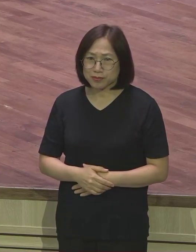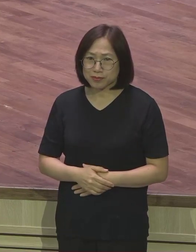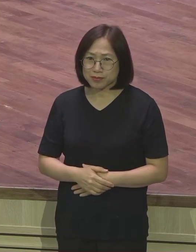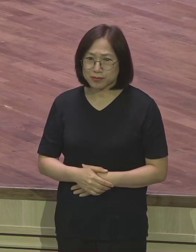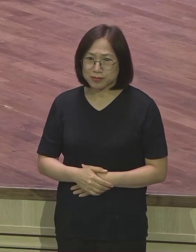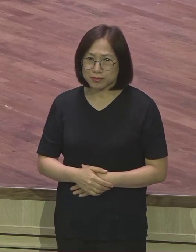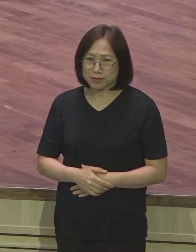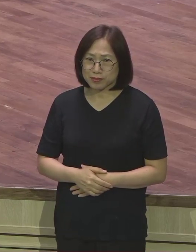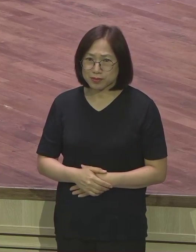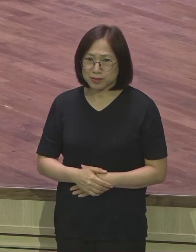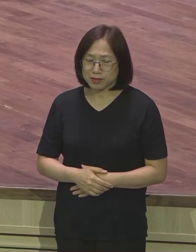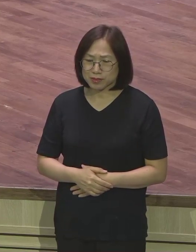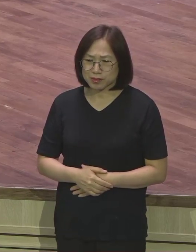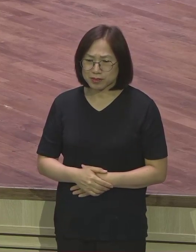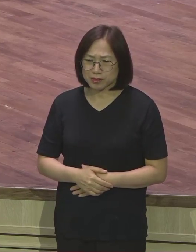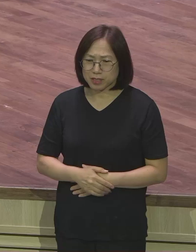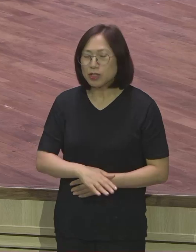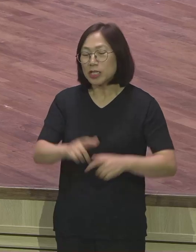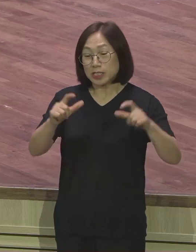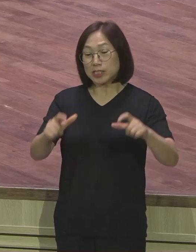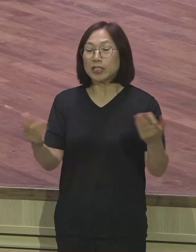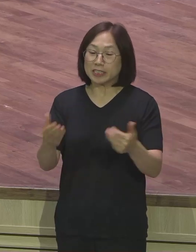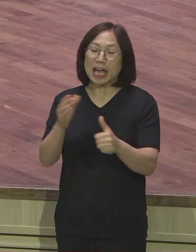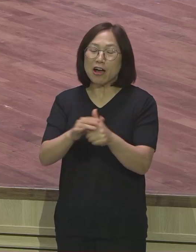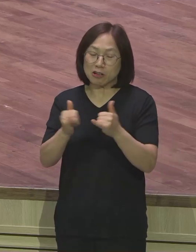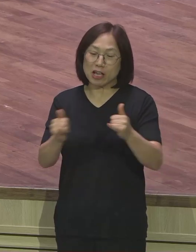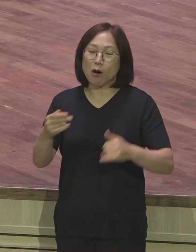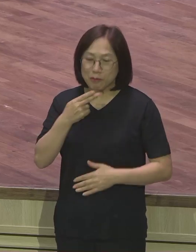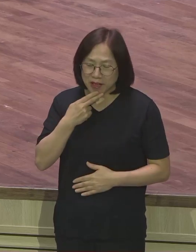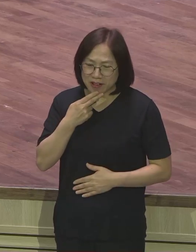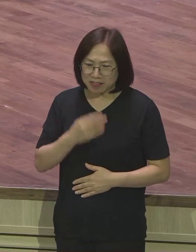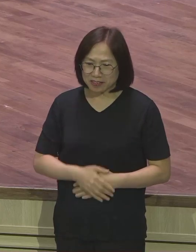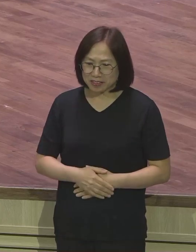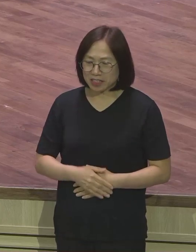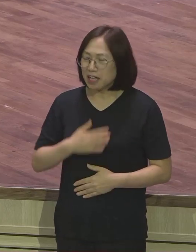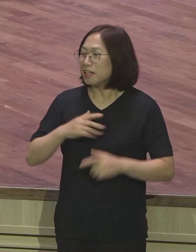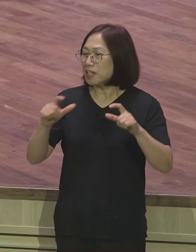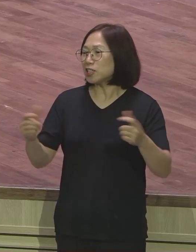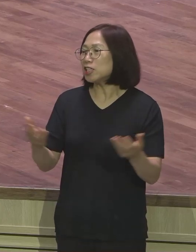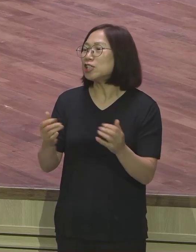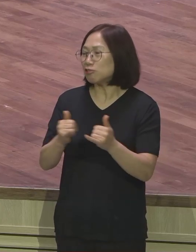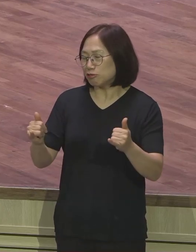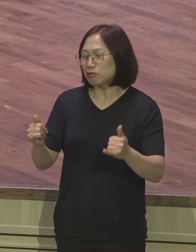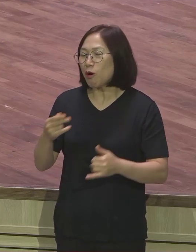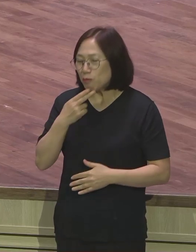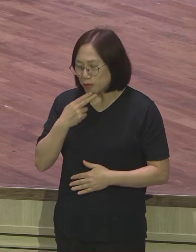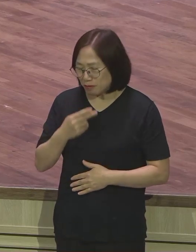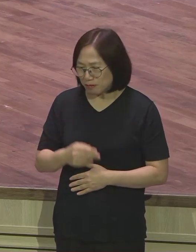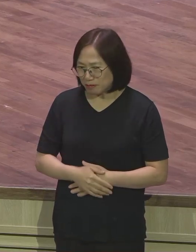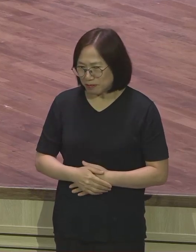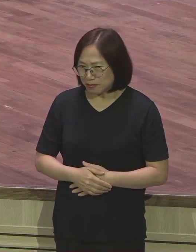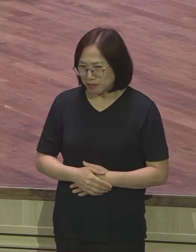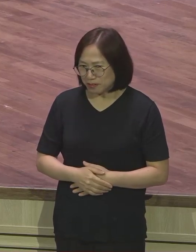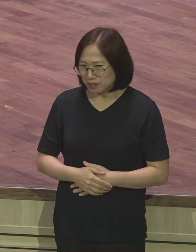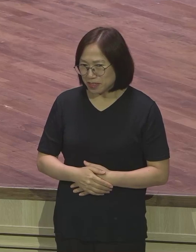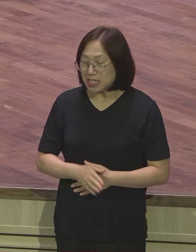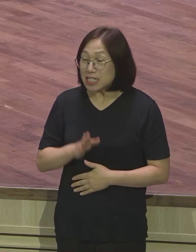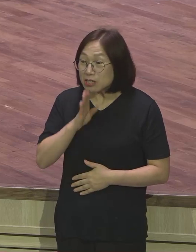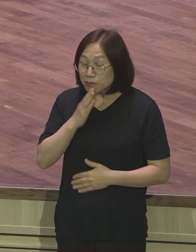흔히 우리 지역에는 사역자가 없더라고 우리 지역에는 일꾼이 없다고 정말 사역자와 일꾼이 없는